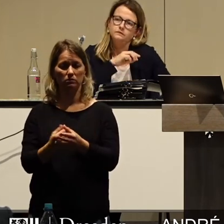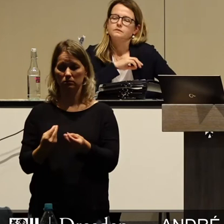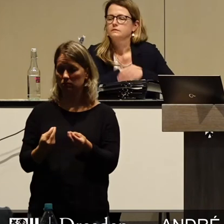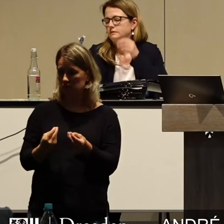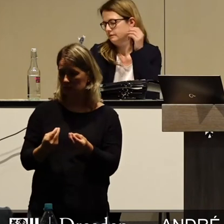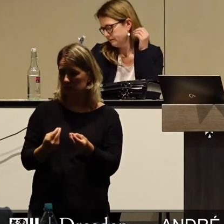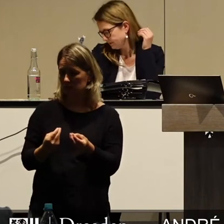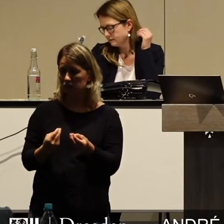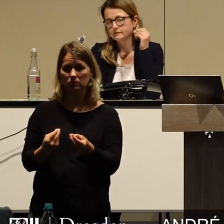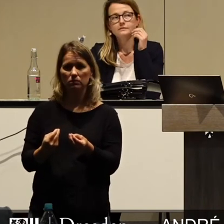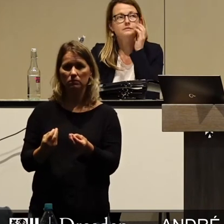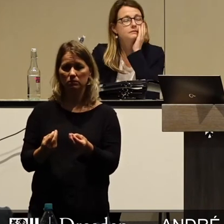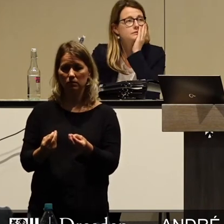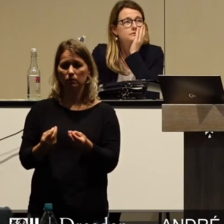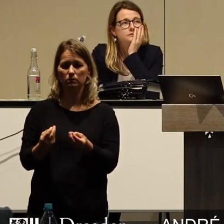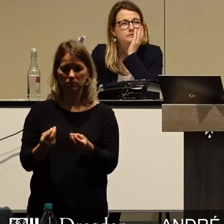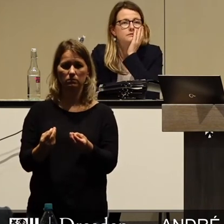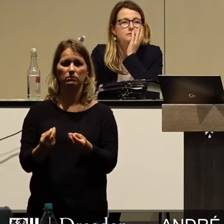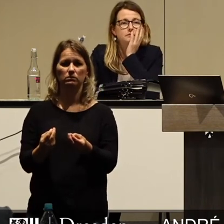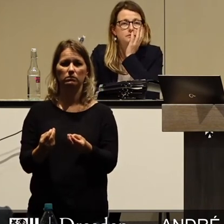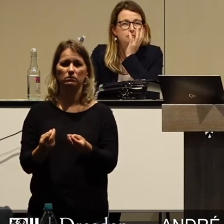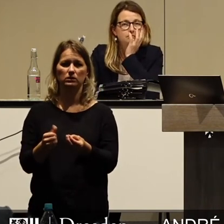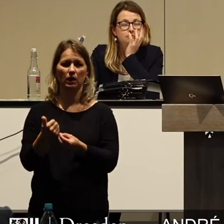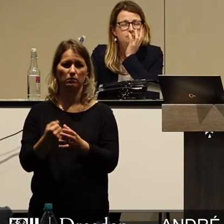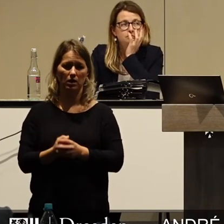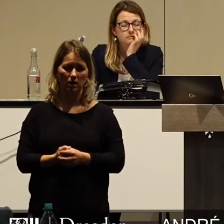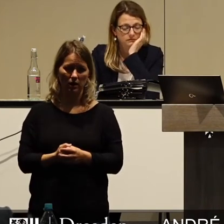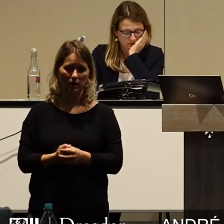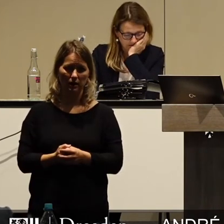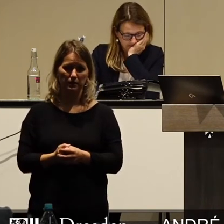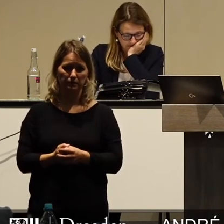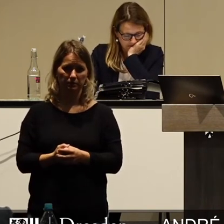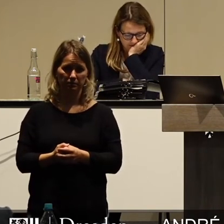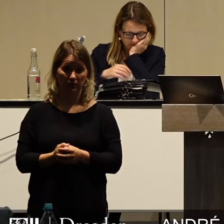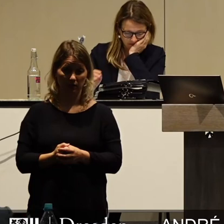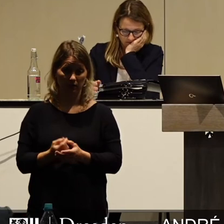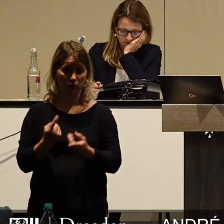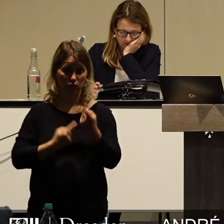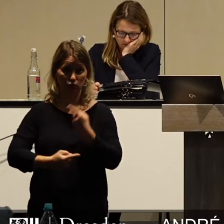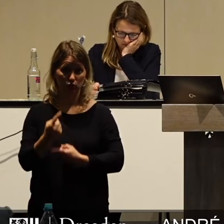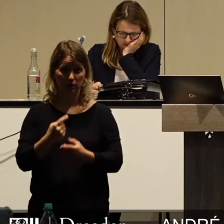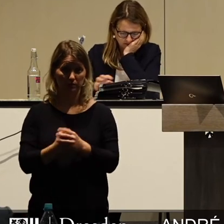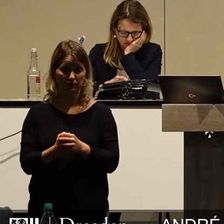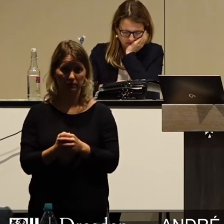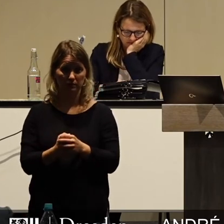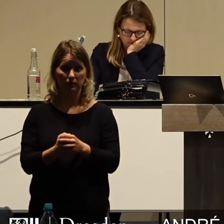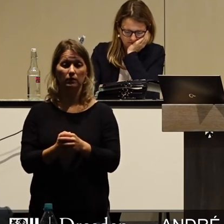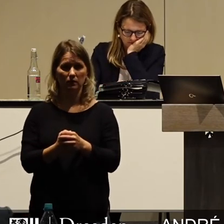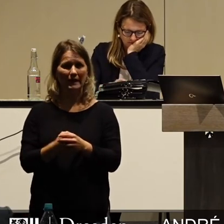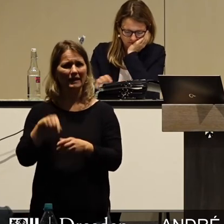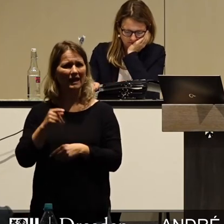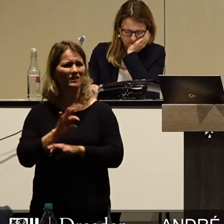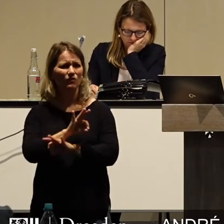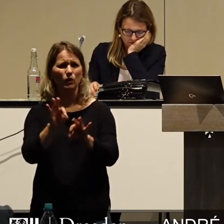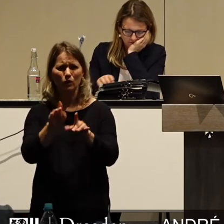ein kleines Wümslein zustande. Ganz im Gegenteil. Statt jetzt Geld auszugeben,